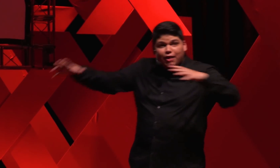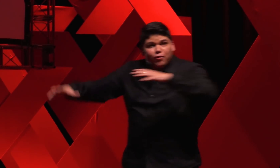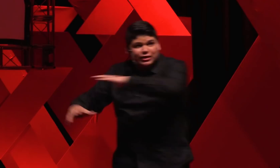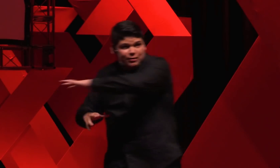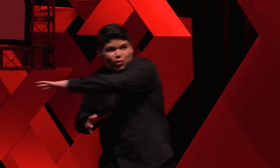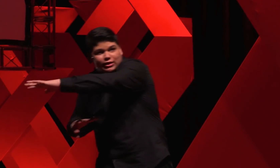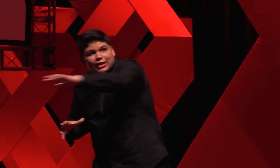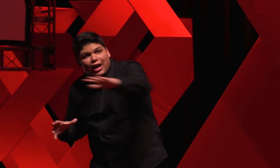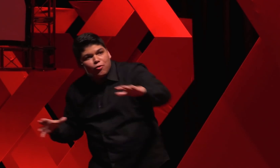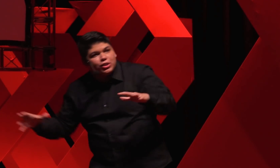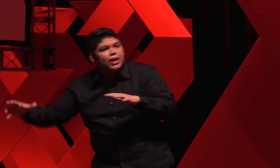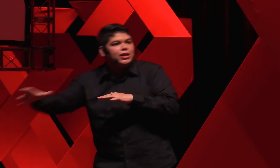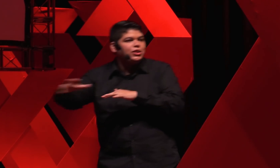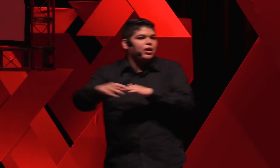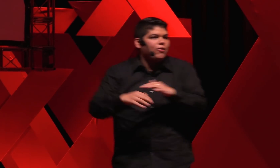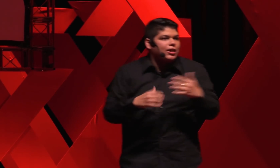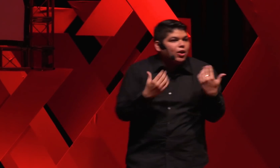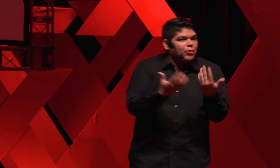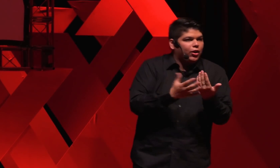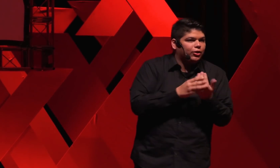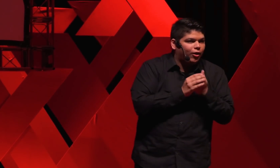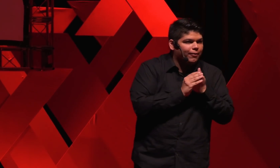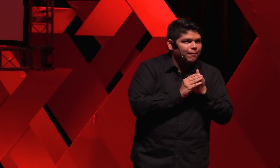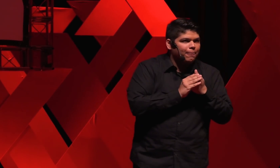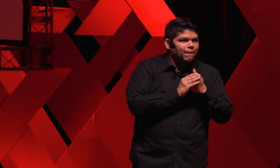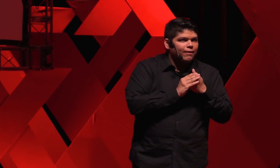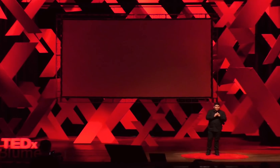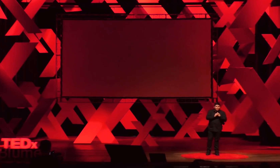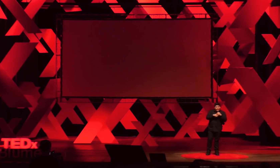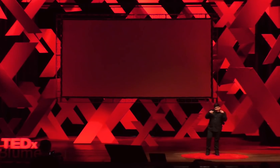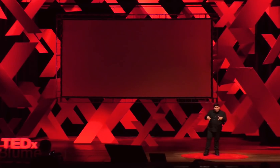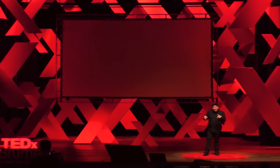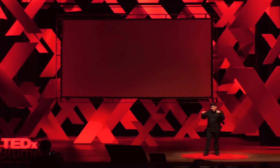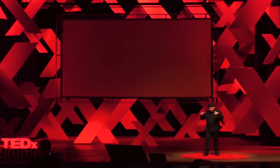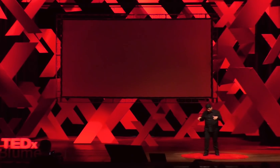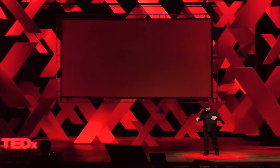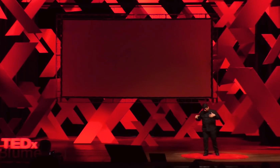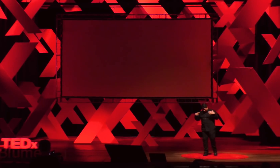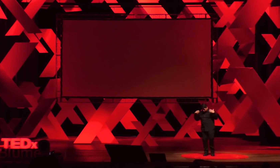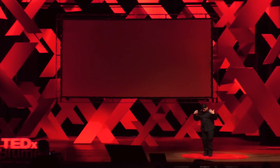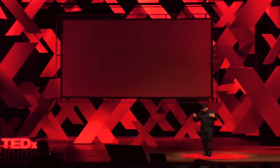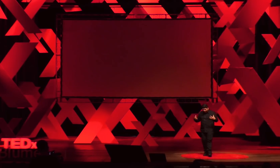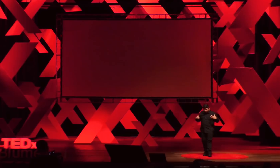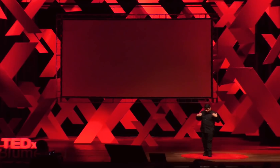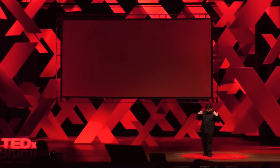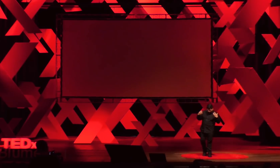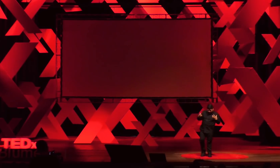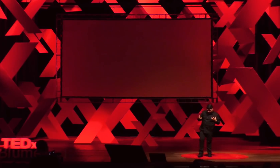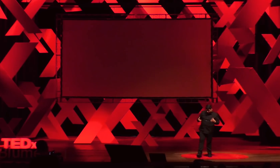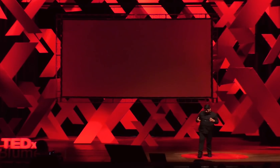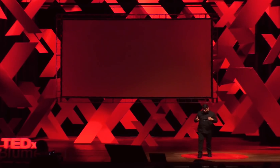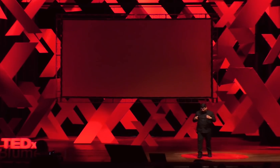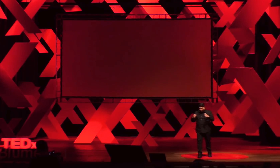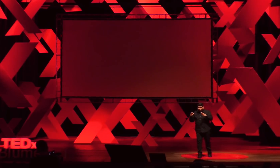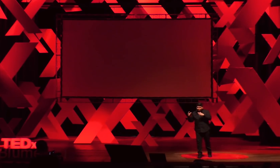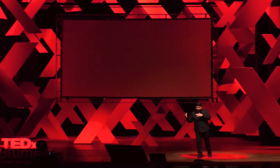criavam esse mosaico de religião ali ao meu redor. E naquela residência, naquele lugar, naquela vizinhança pobre,